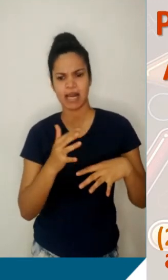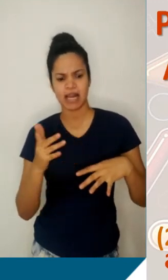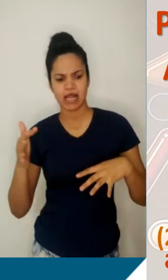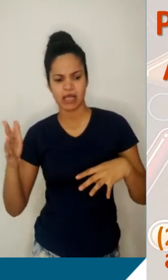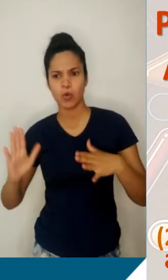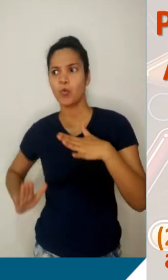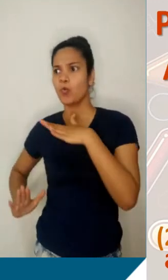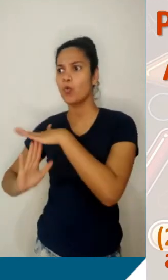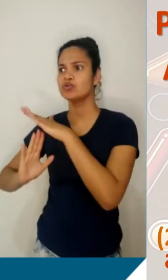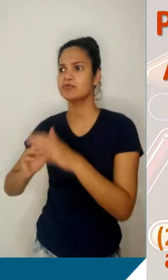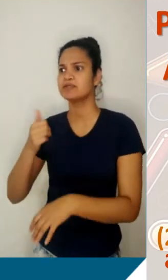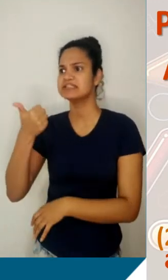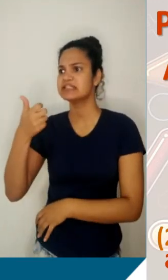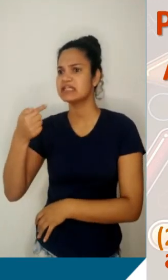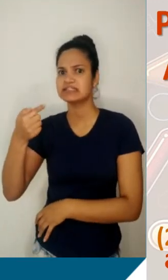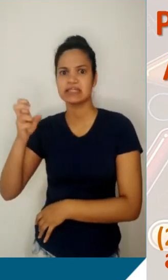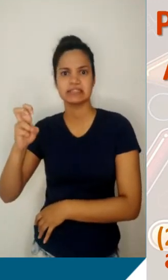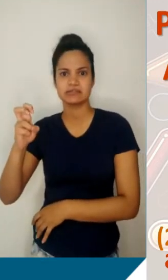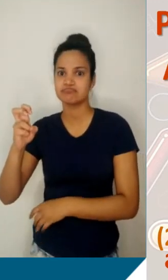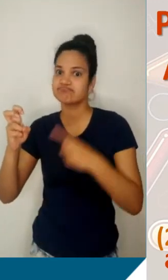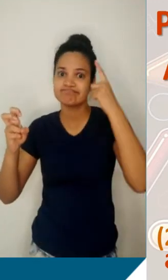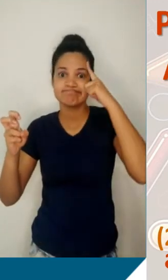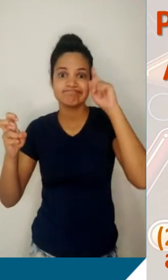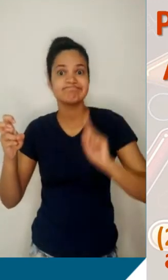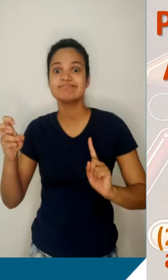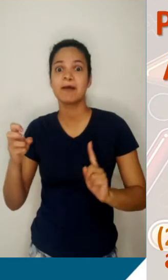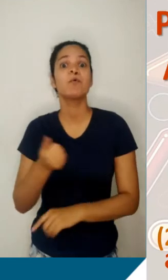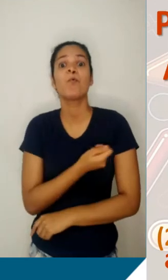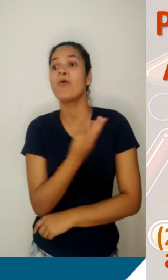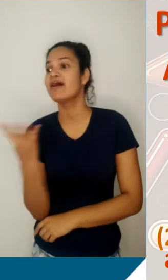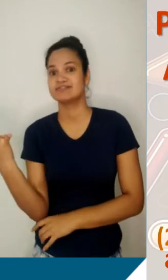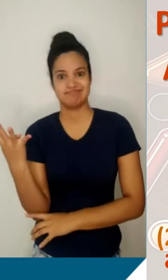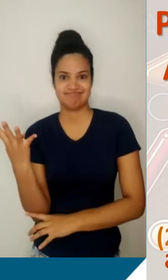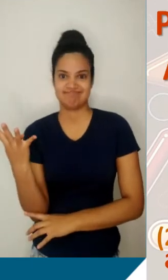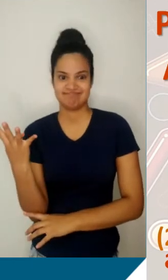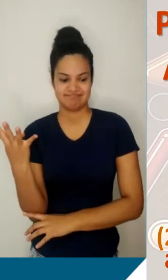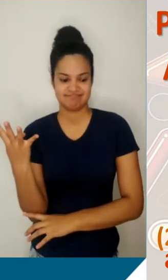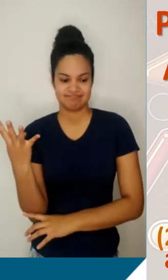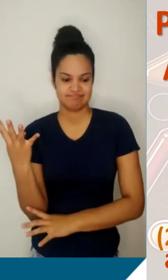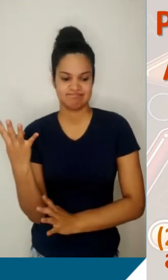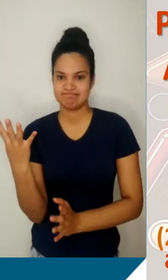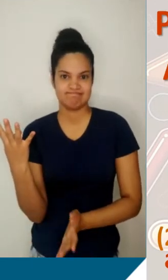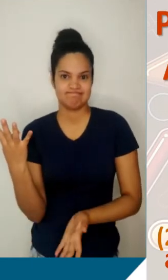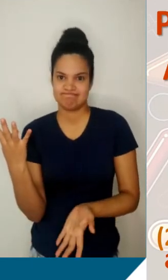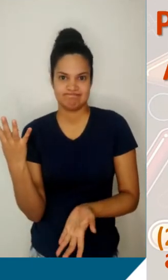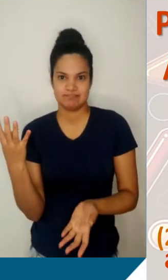mas digamos que de posição desconhecida. A gente não sabe quantos termos existem partindo do 5, chegando ao 175.